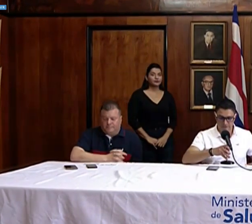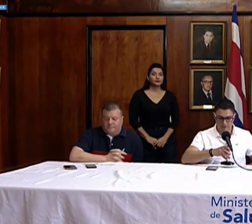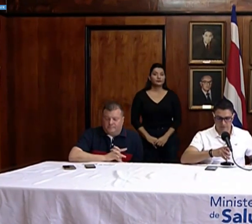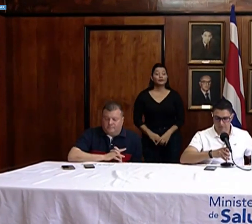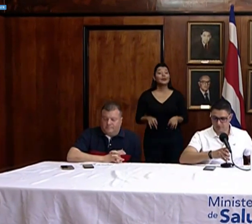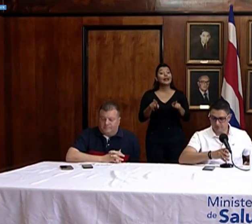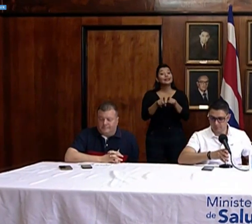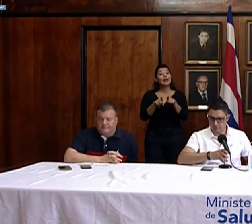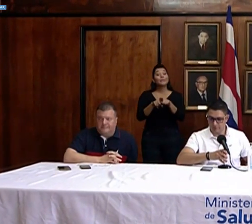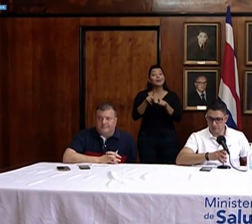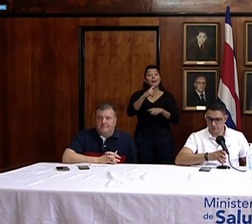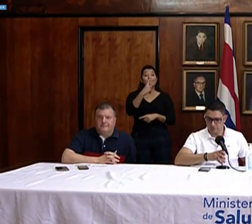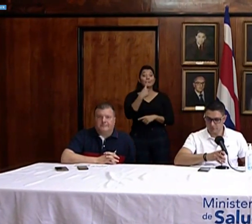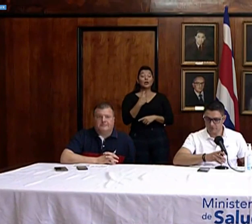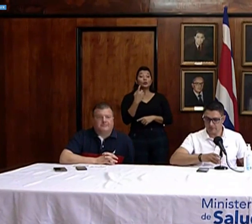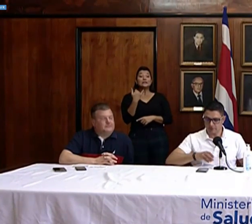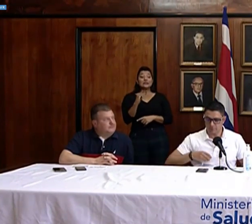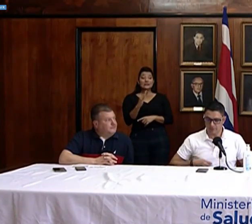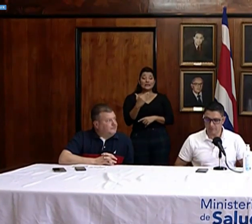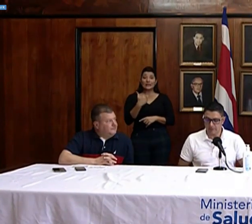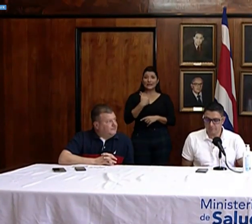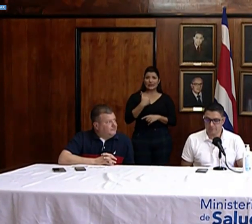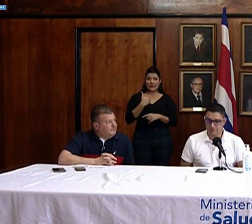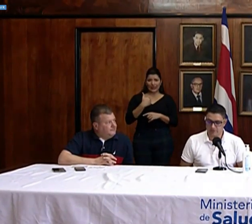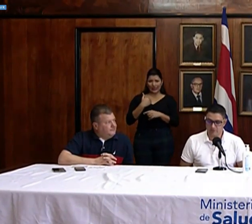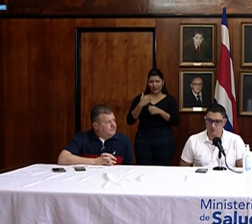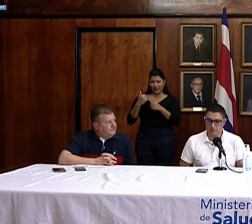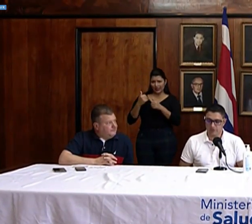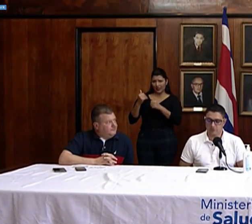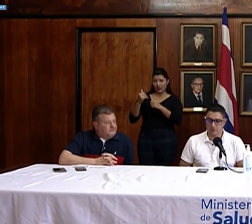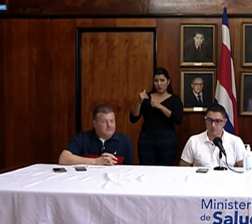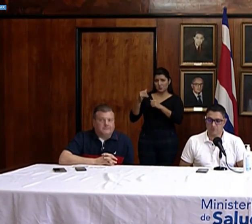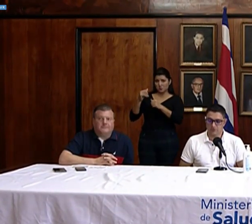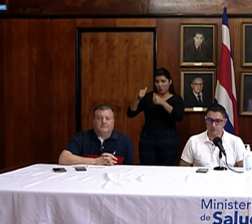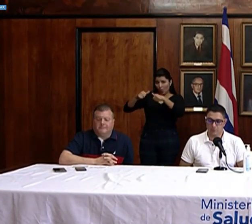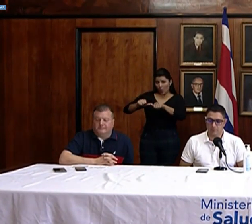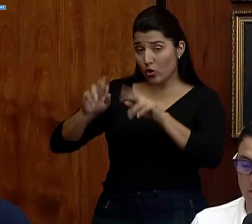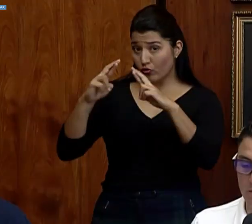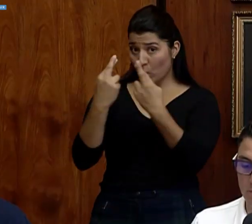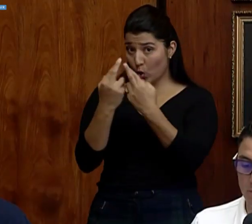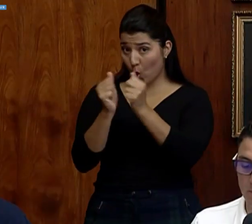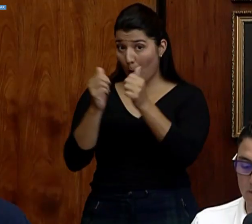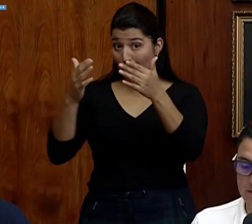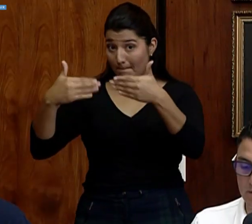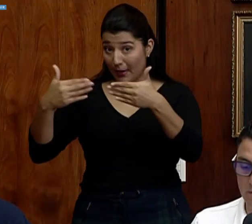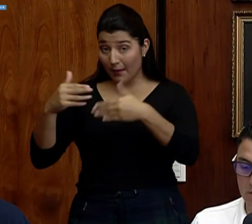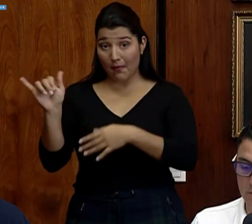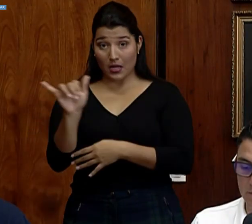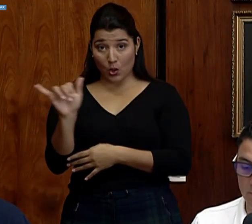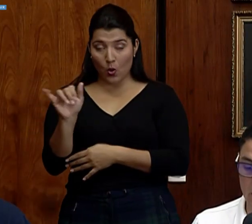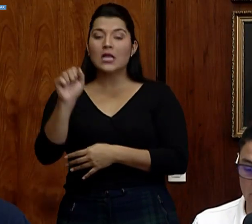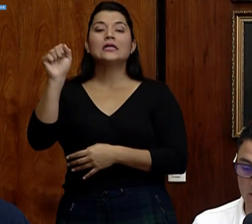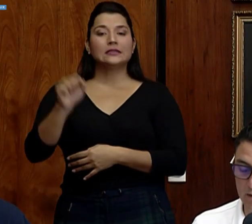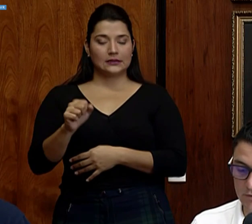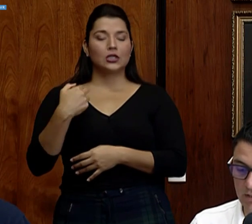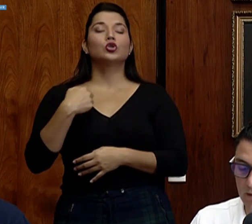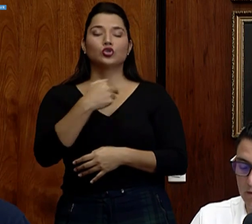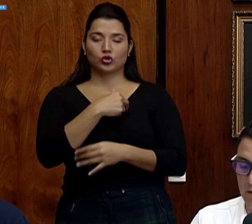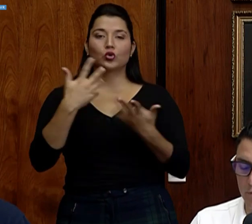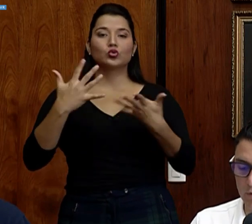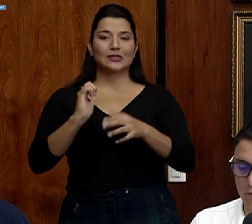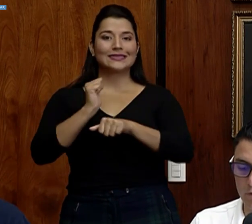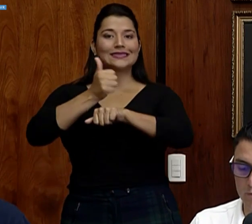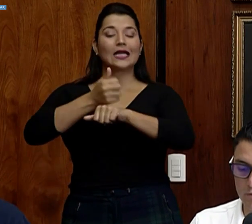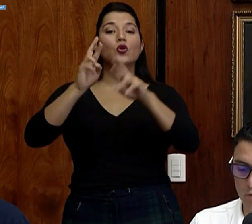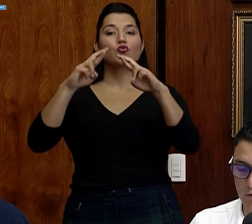Preguntan si se tiene programada una reunión similar con Panamá. Y sí, correcto. Tenemos también programada una reunión para hacer coordinaciones con Panamá, en el caso de la